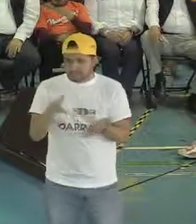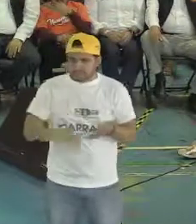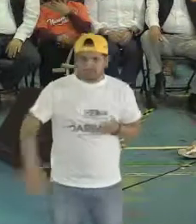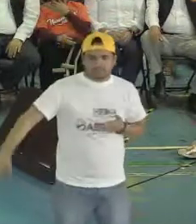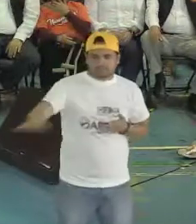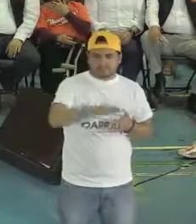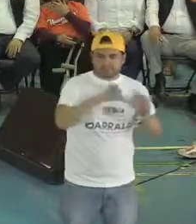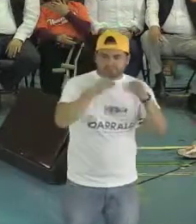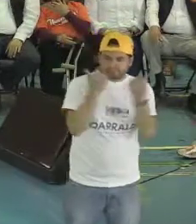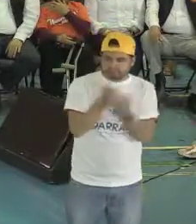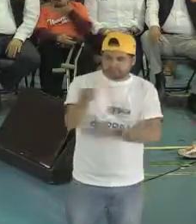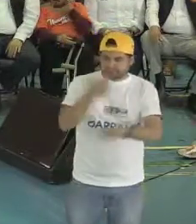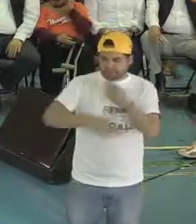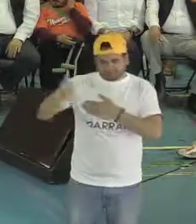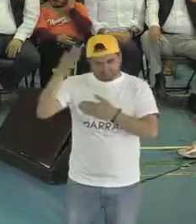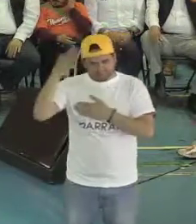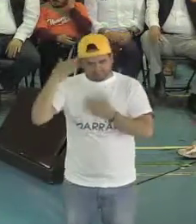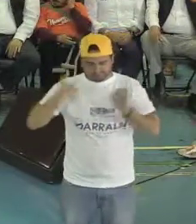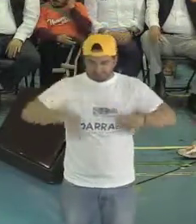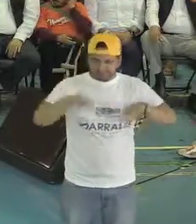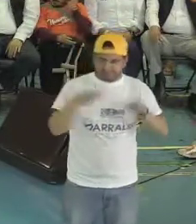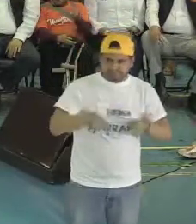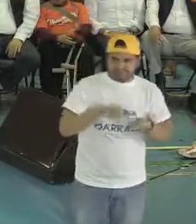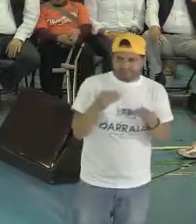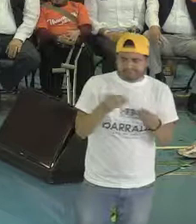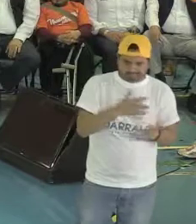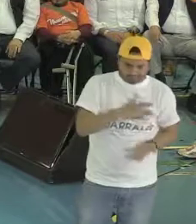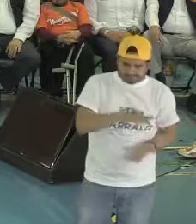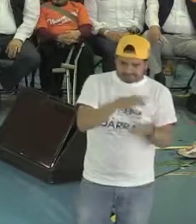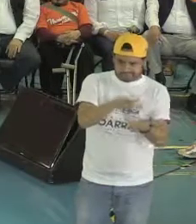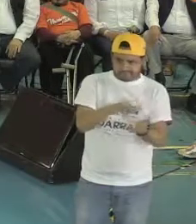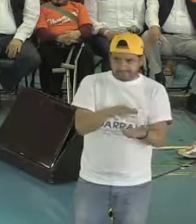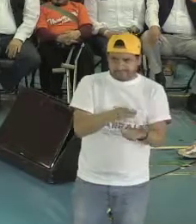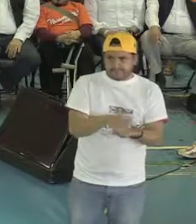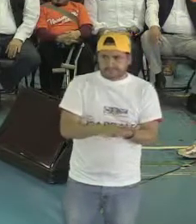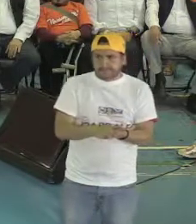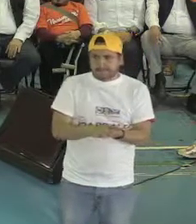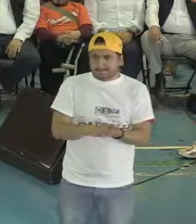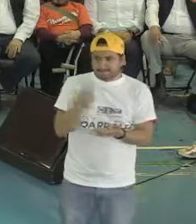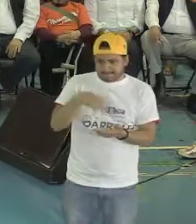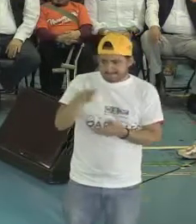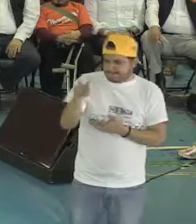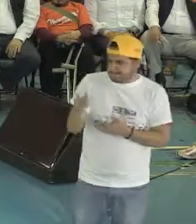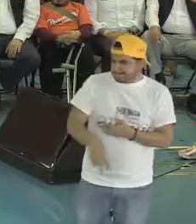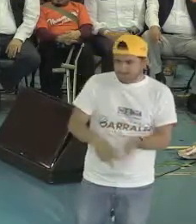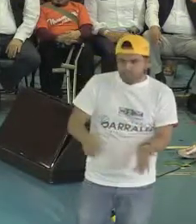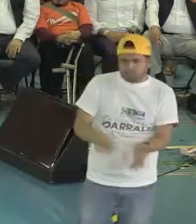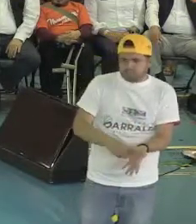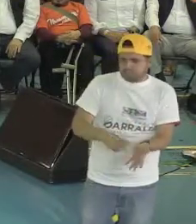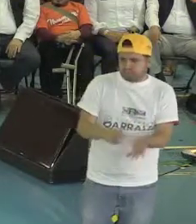ustedes de corazón, el que hayan venido a acompañarme esta mañana. De verdad que lo valoro y lo agradezco